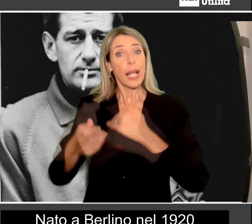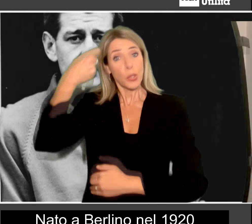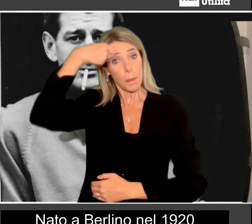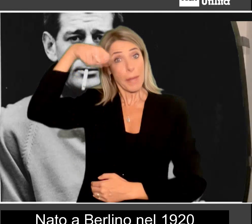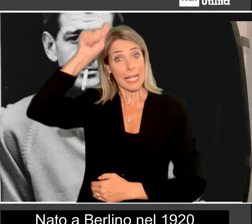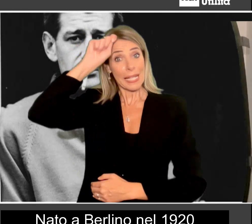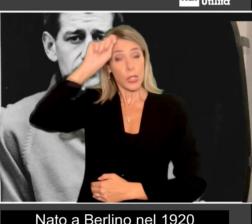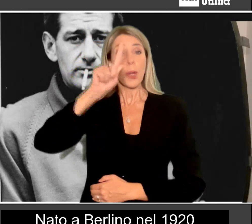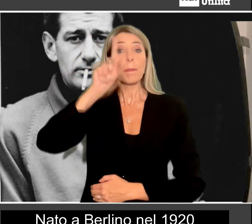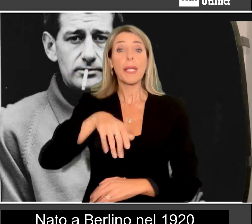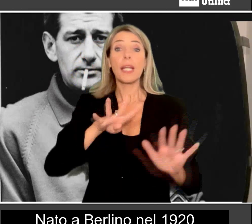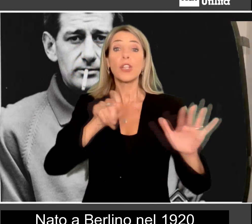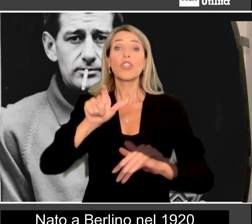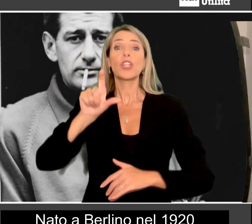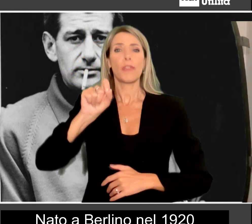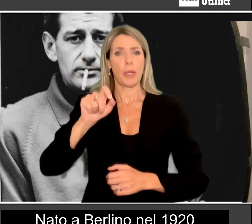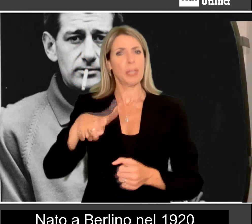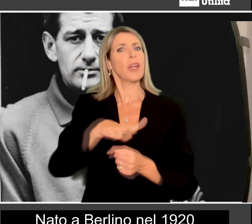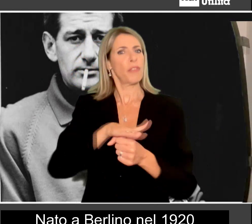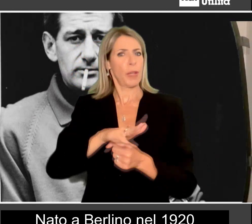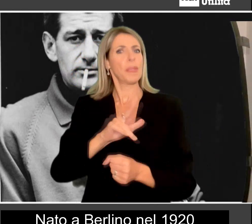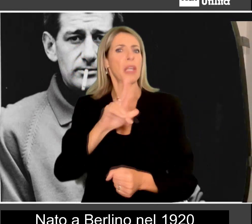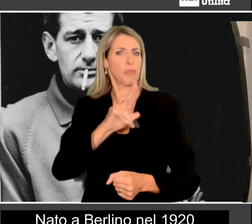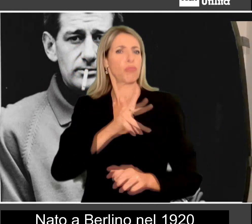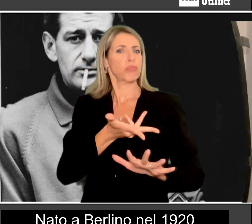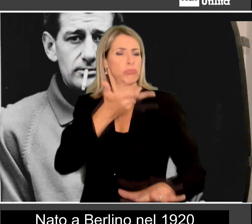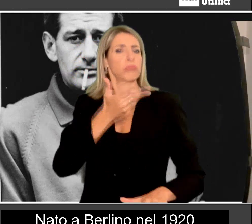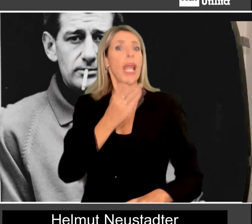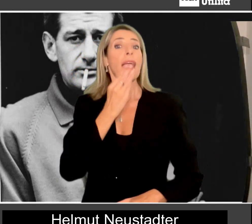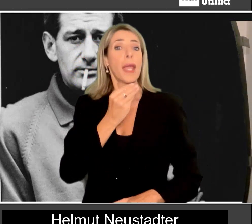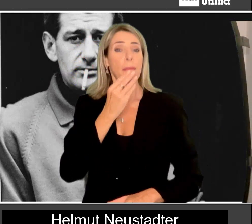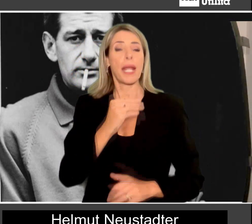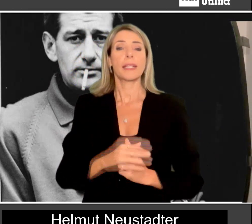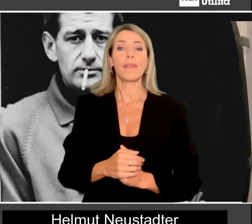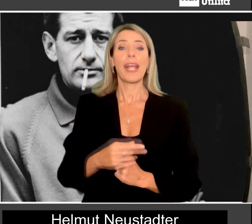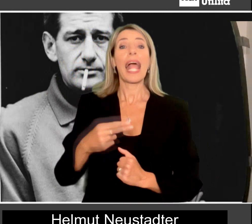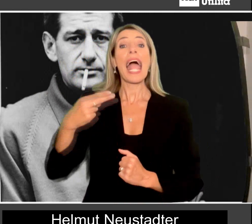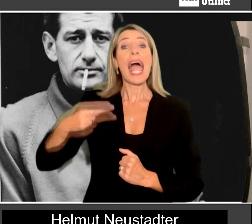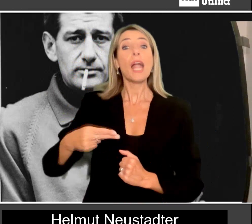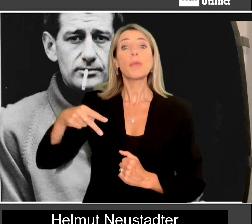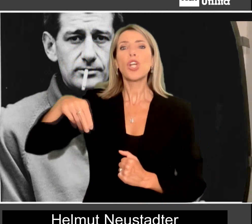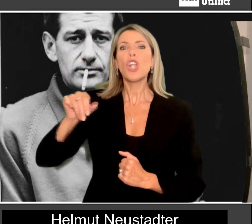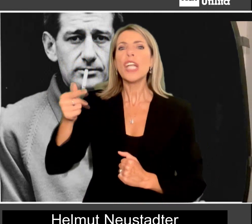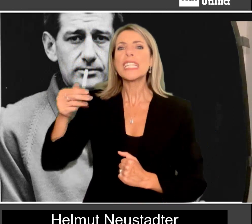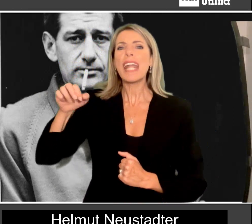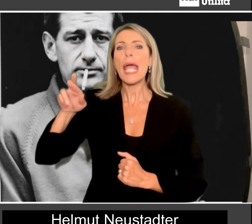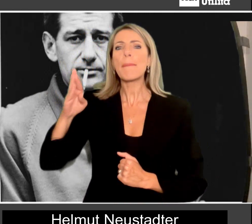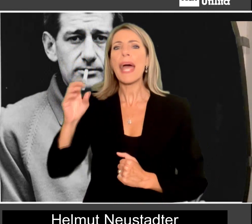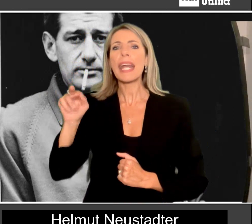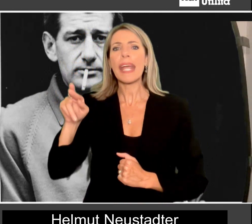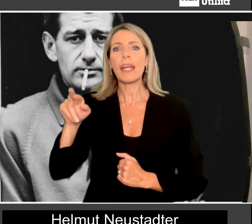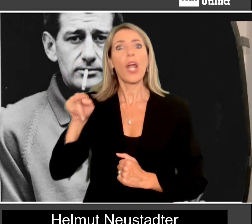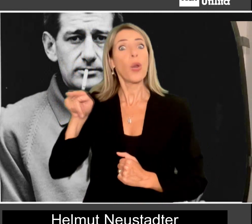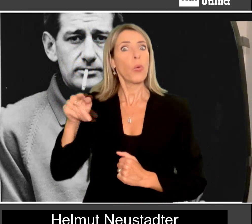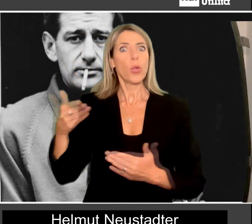Nato a Berlino nel 1920 da una benestante famiglia ebrea, Helmut Neusteder si interessò presto alla